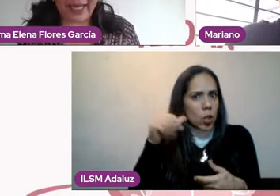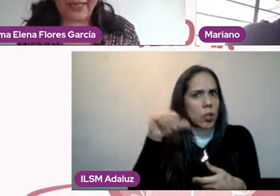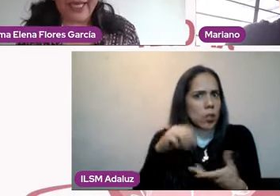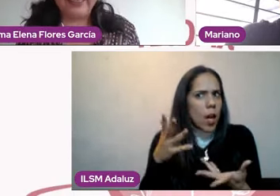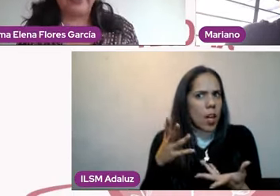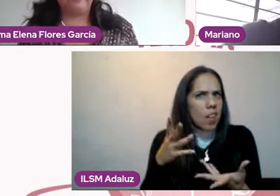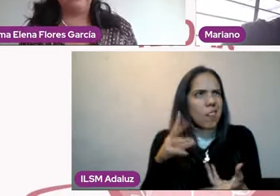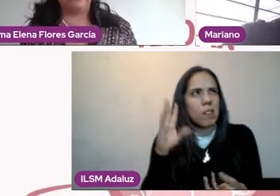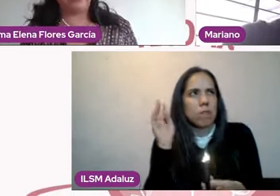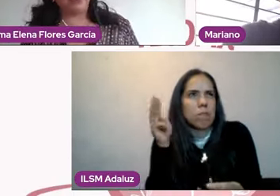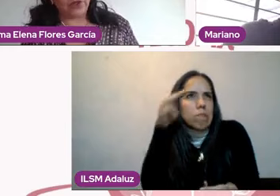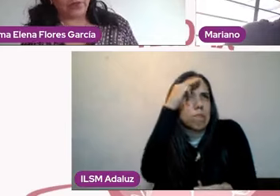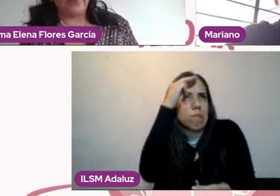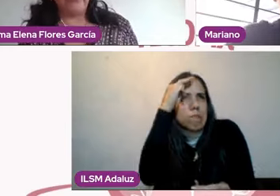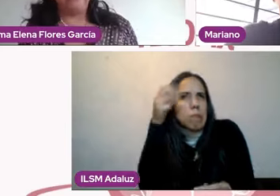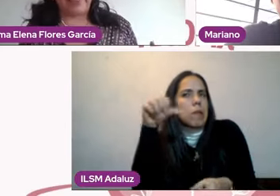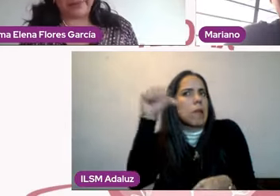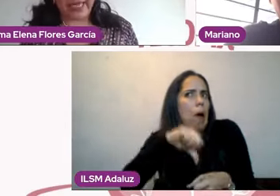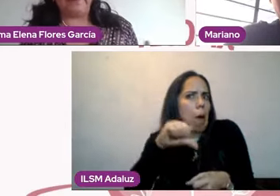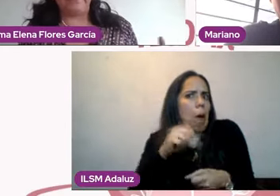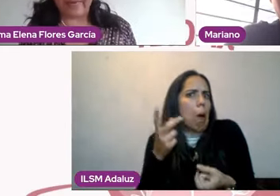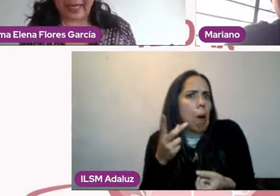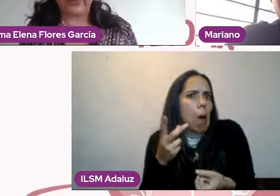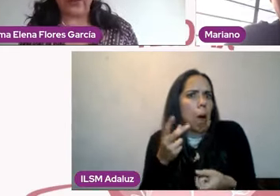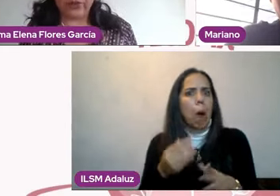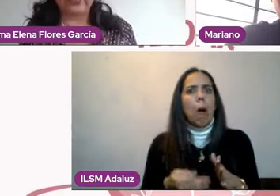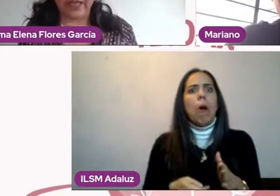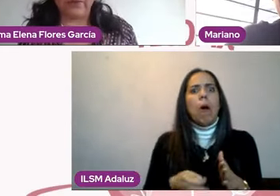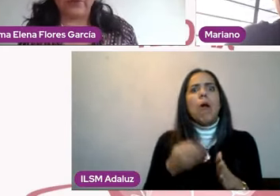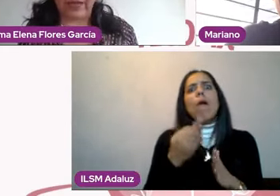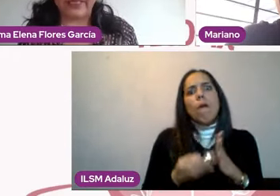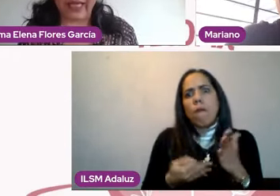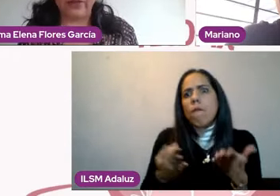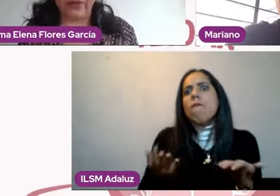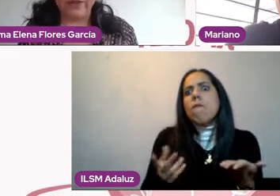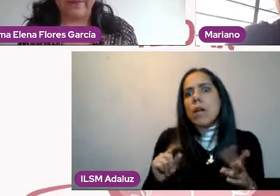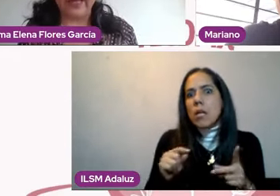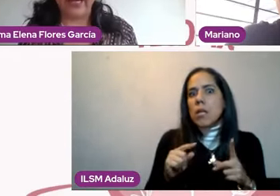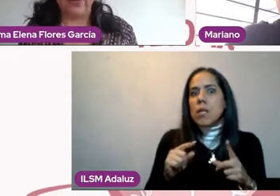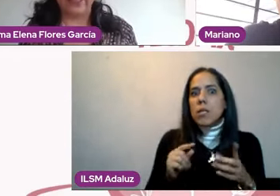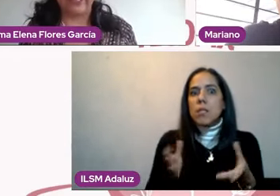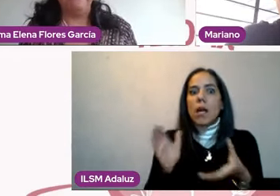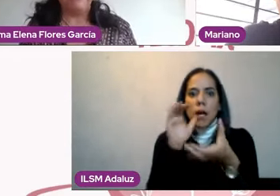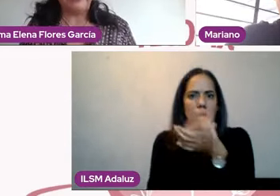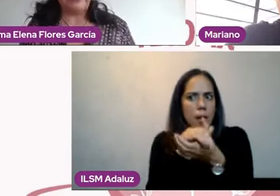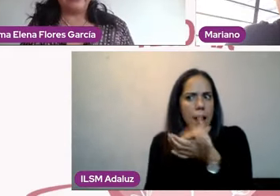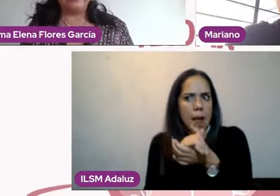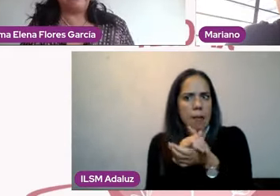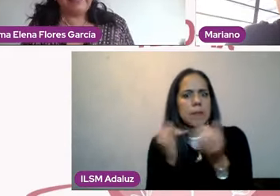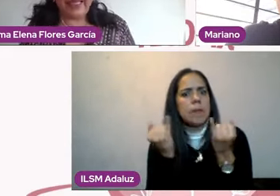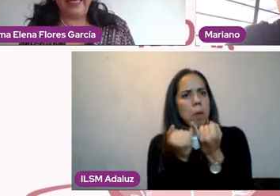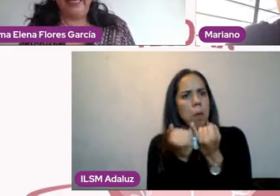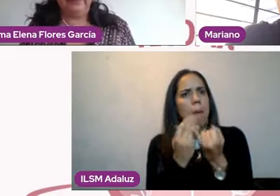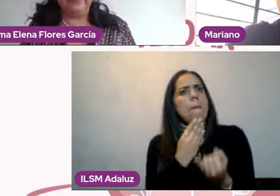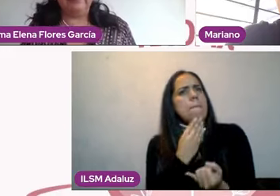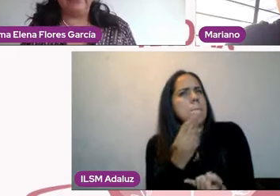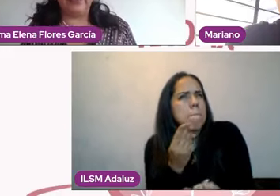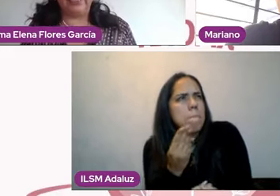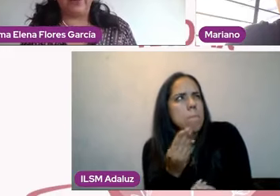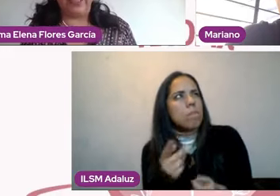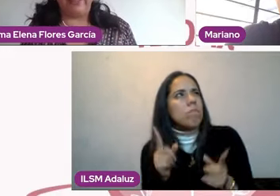a pensar si mi relación va bien, va mal, ¿no? Si estamos caminando de manera correcta. De entrada,